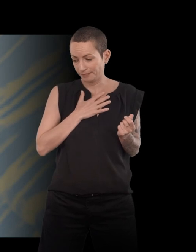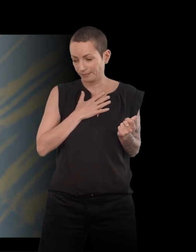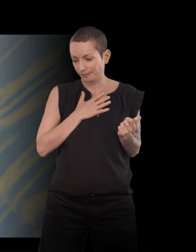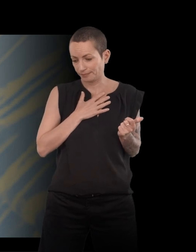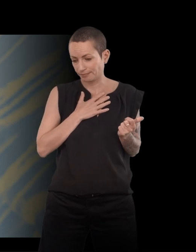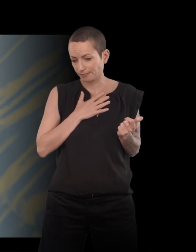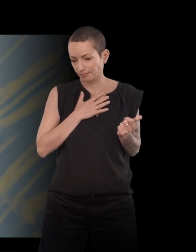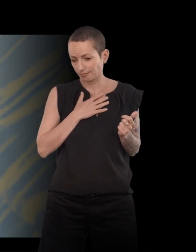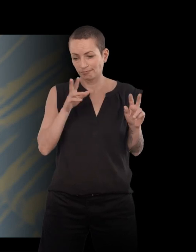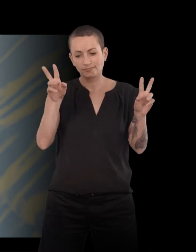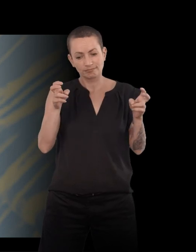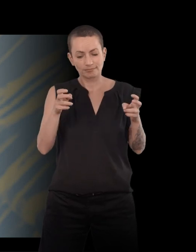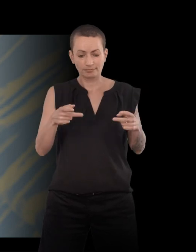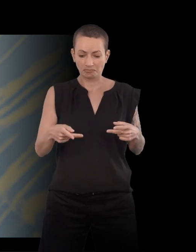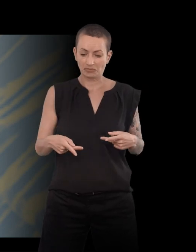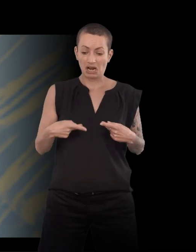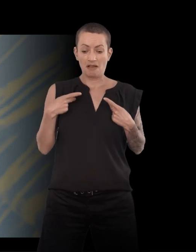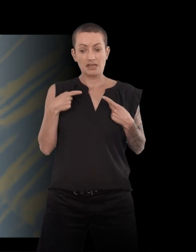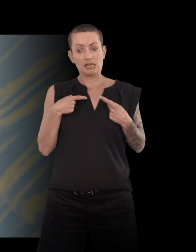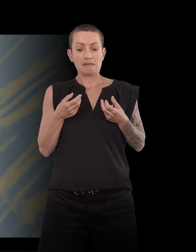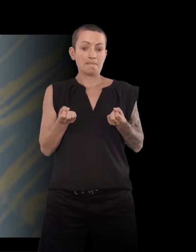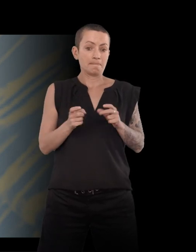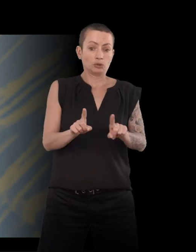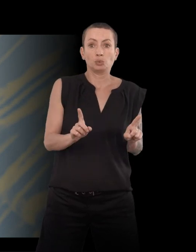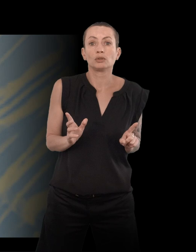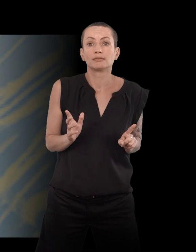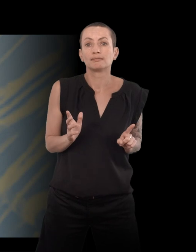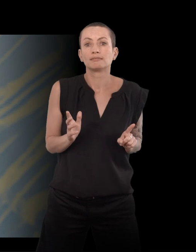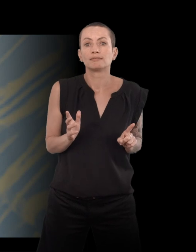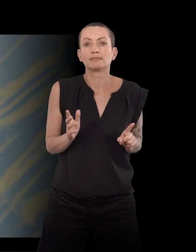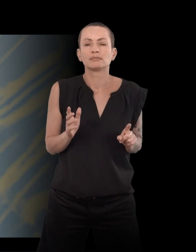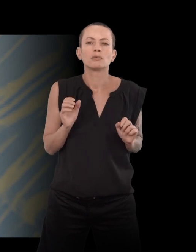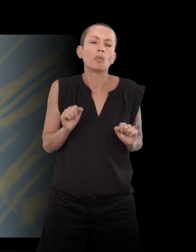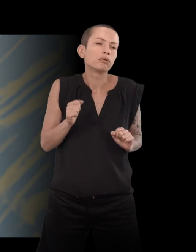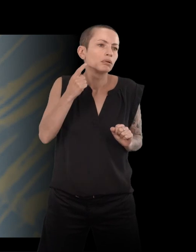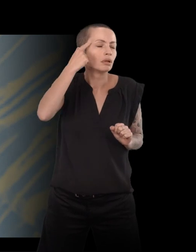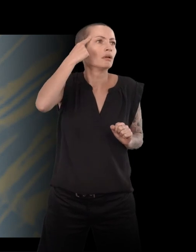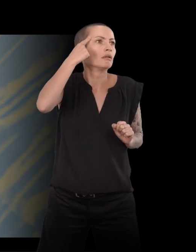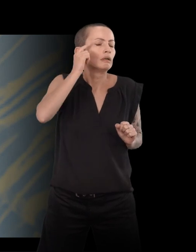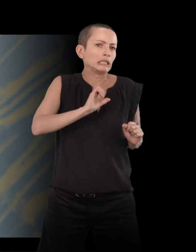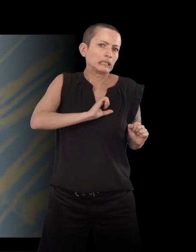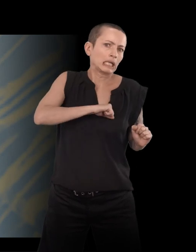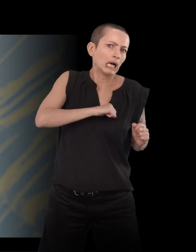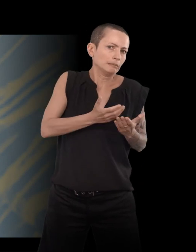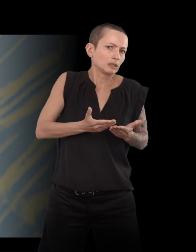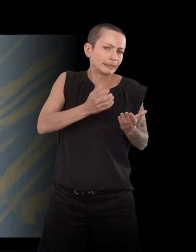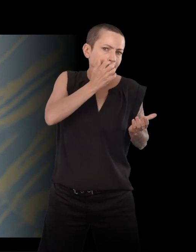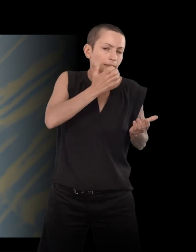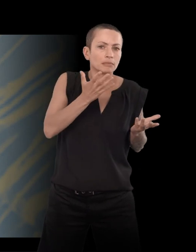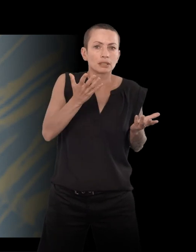Si on dit la vie n pas sûre, on va penser à tous les drames, etc. Mais si on dit par instant,